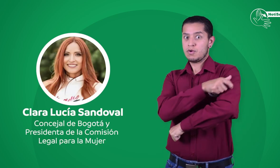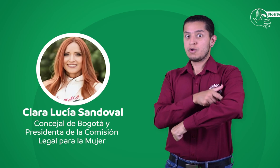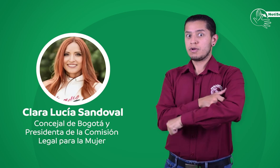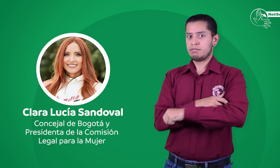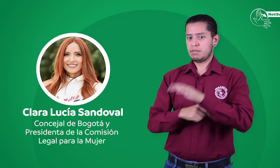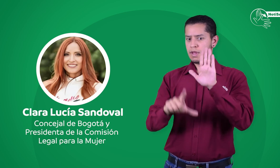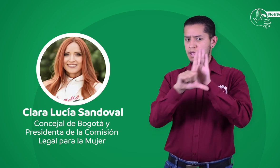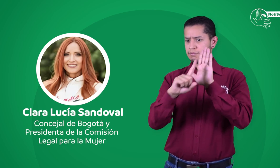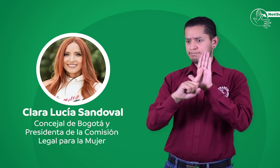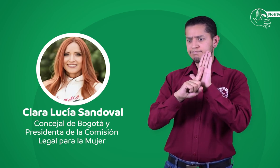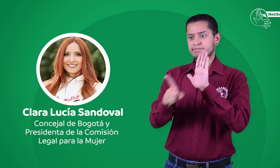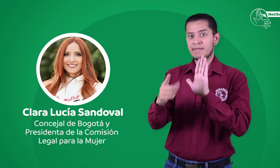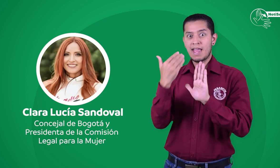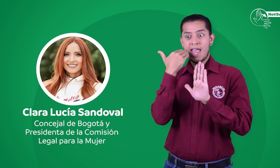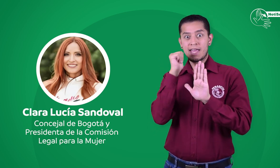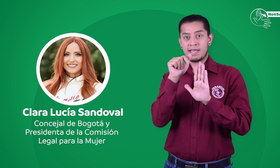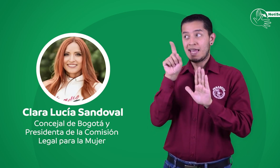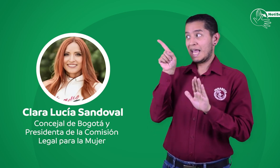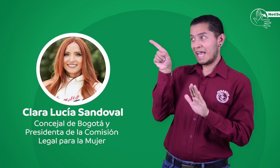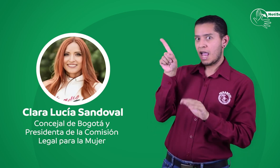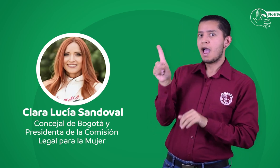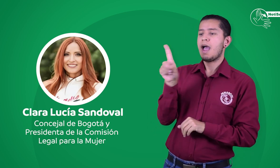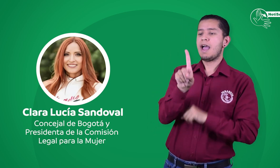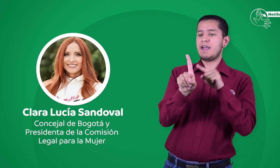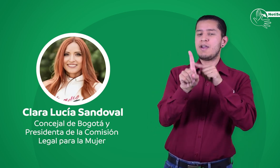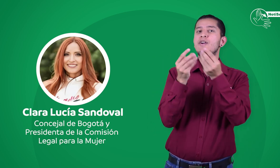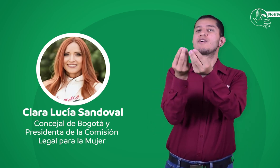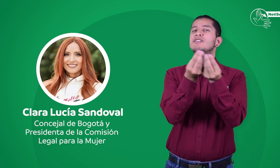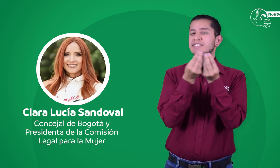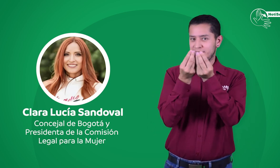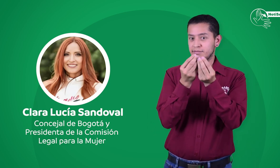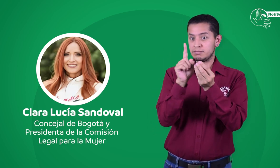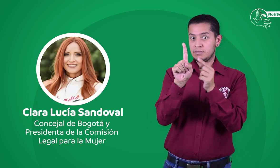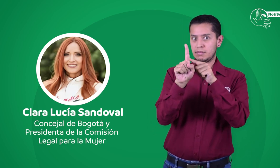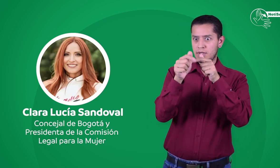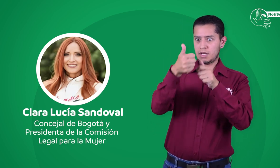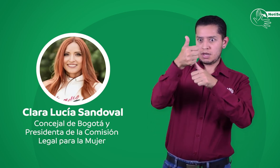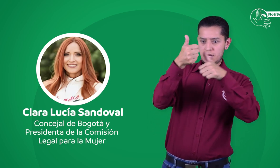Lucía Sandoval, presidenta de la Comisión Legal para la Mujer.